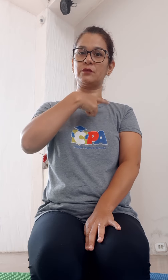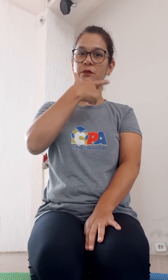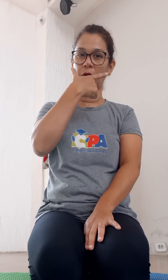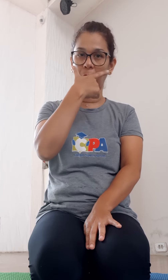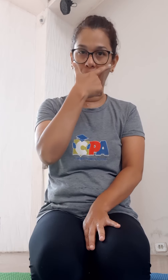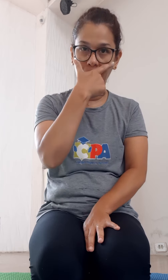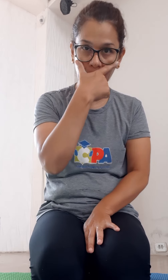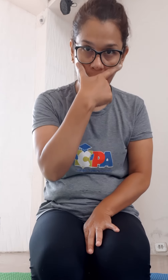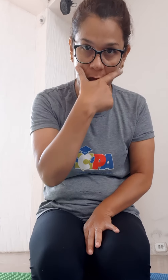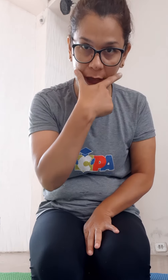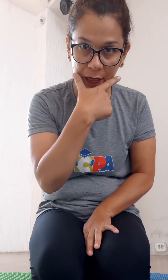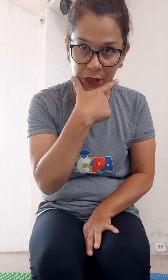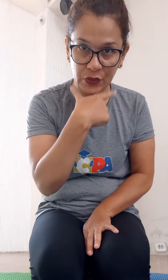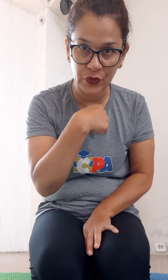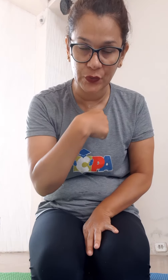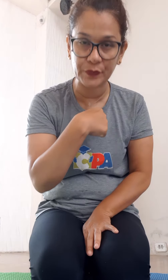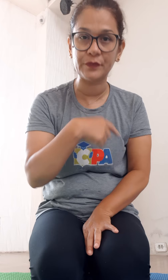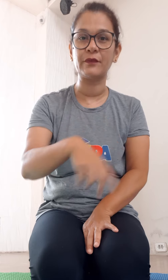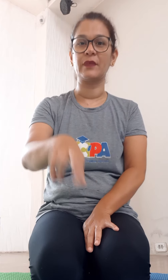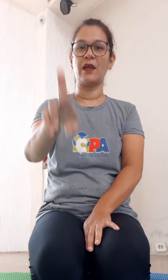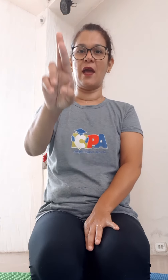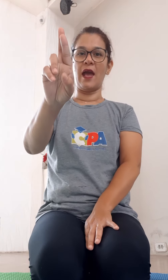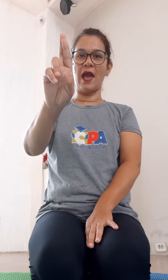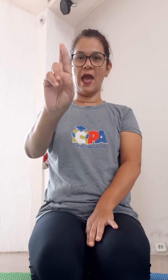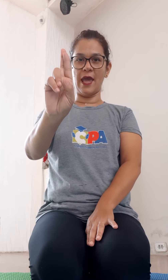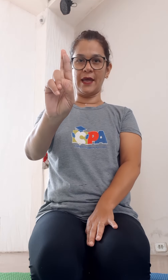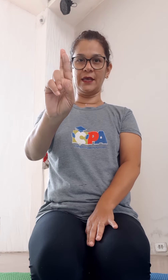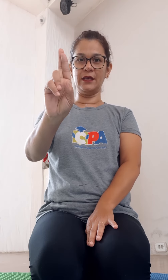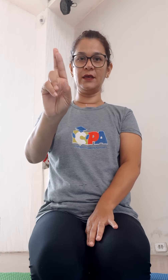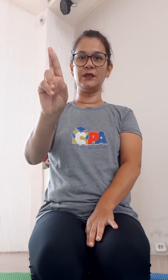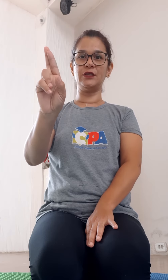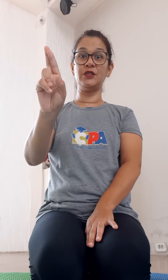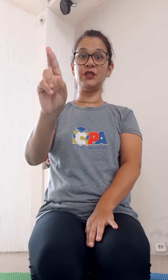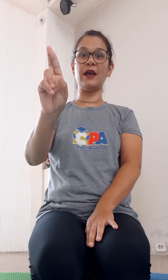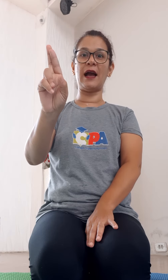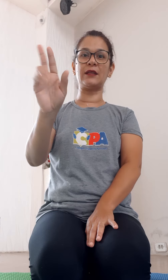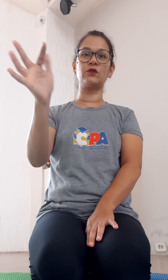R de rato,